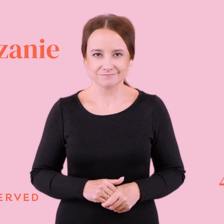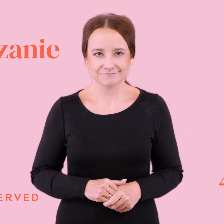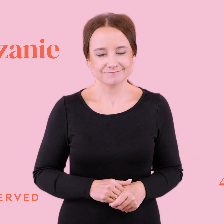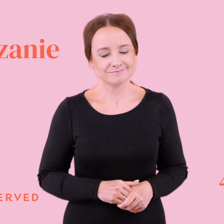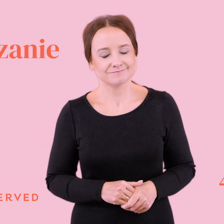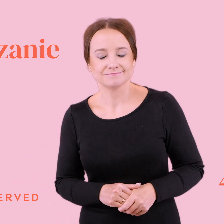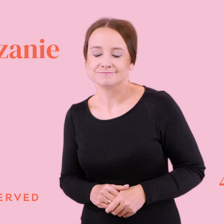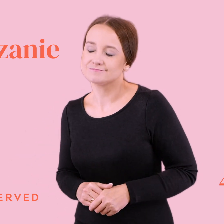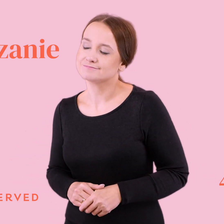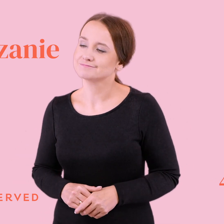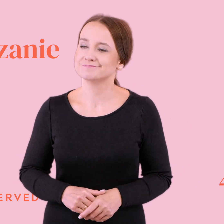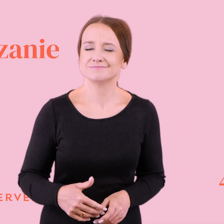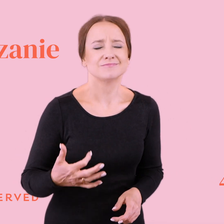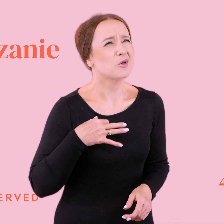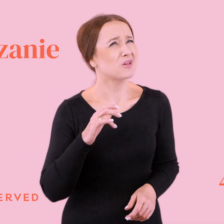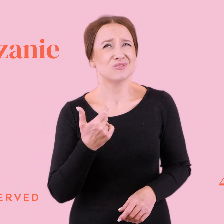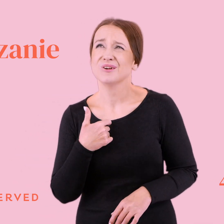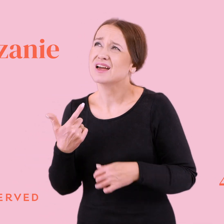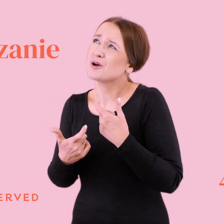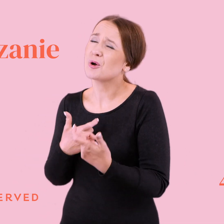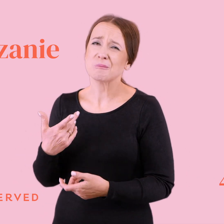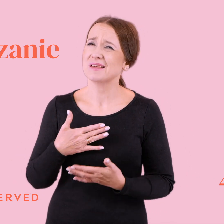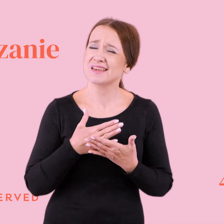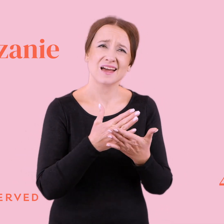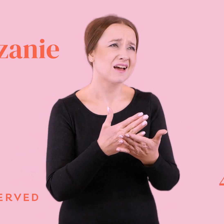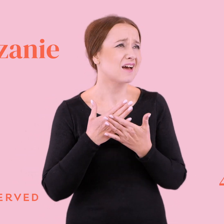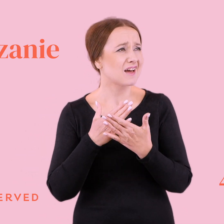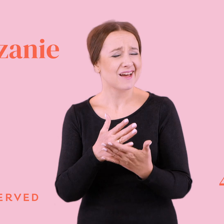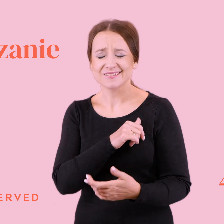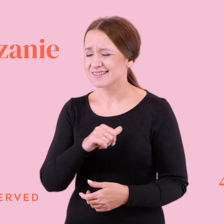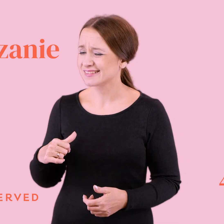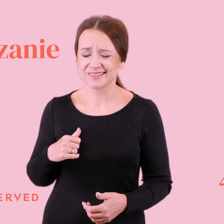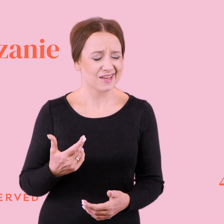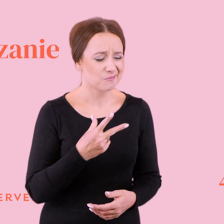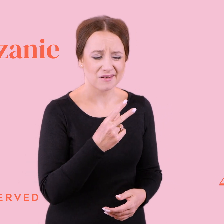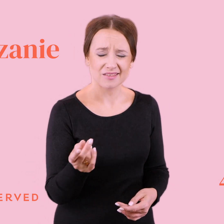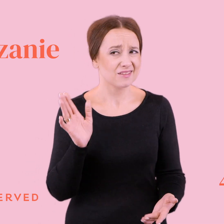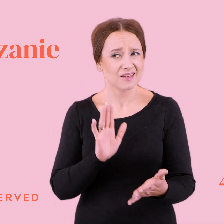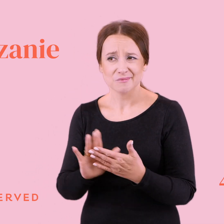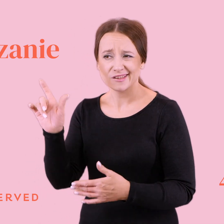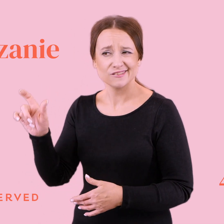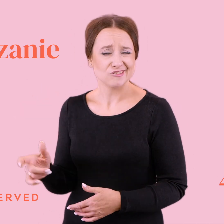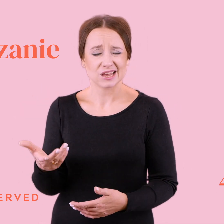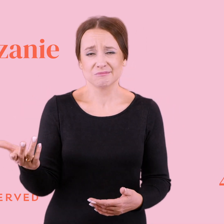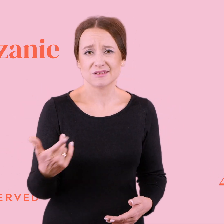Bez względu na to, co zrobię, nie radzę sobie bez ciebie i nigdy nie mam dość. Ta miłość